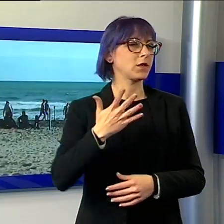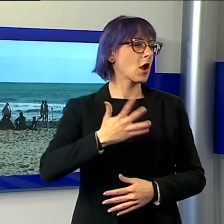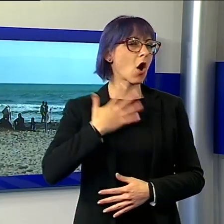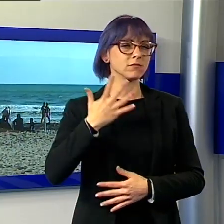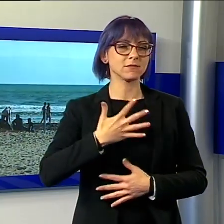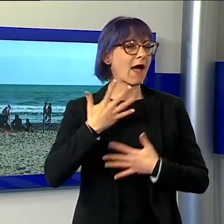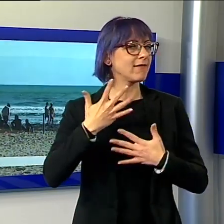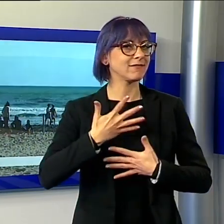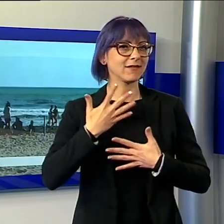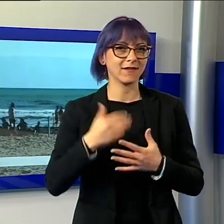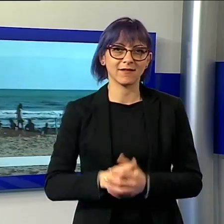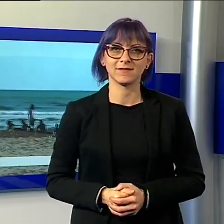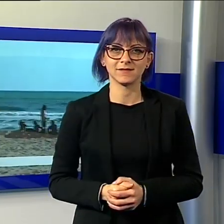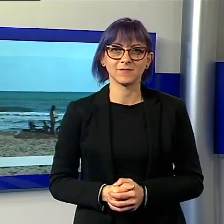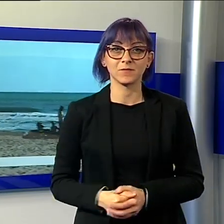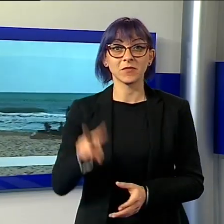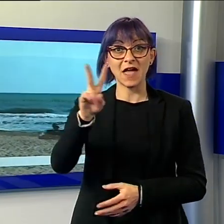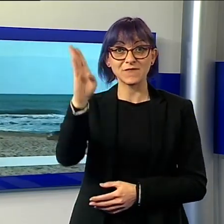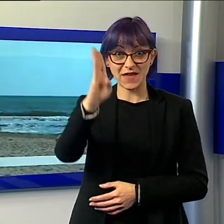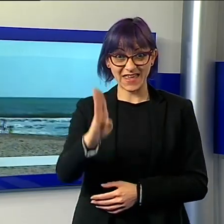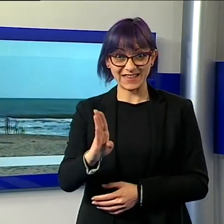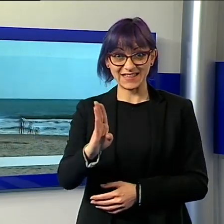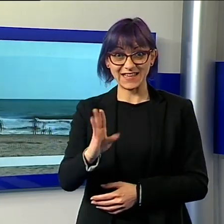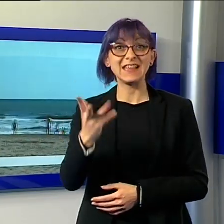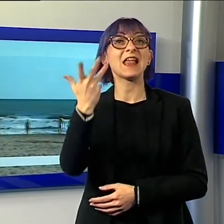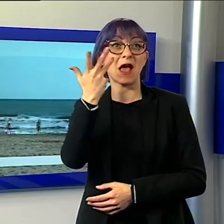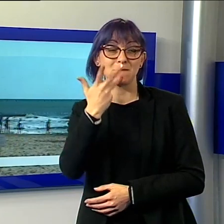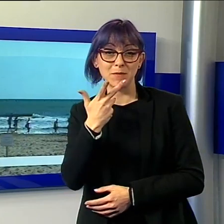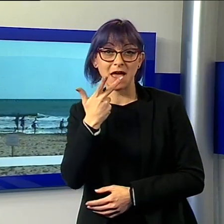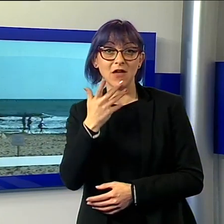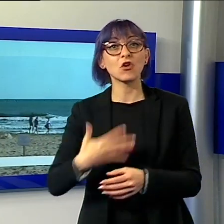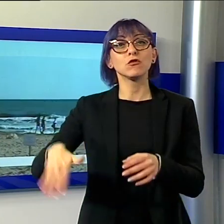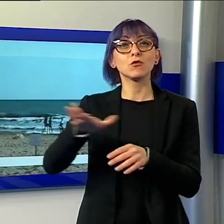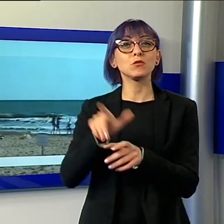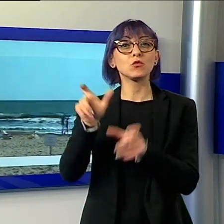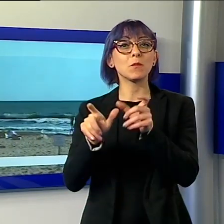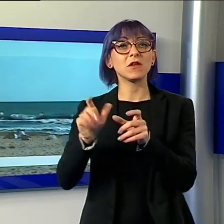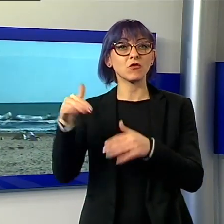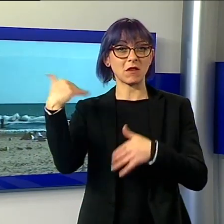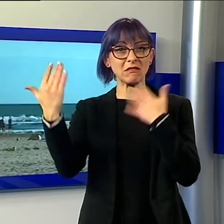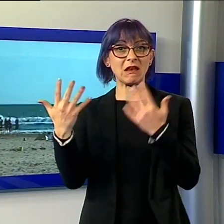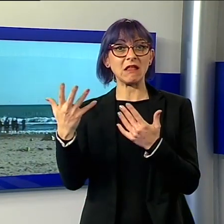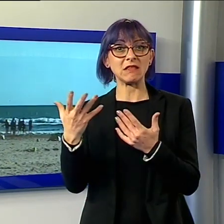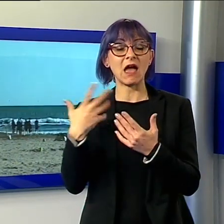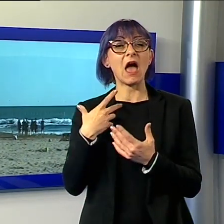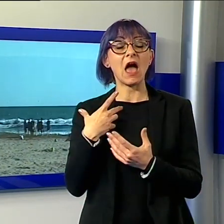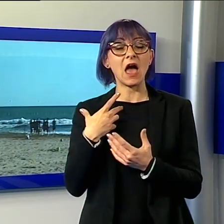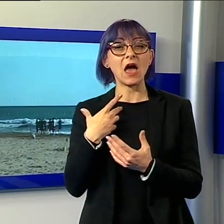La Versilia piace ai turisti, specie a quelli stranieri. Lo dimostrano le cifre del record delle presenze per queste vacanze di Pasqua che